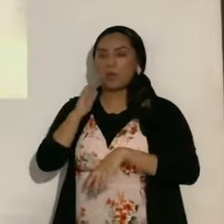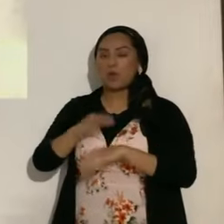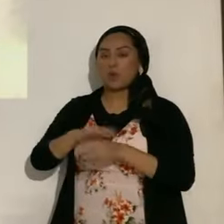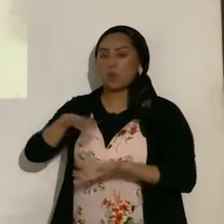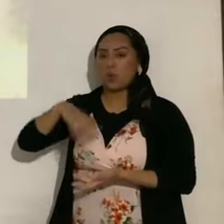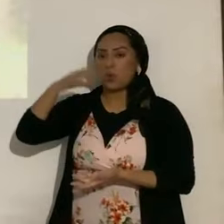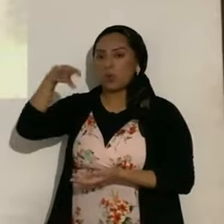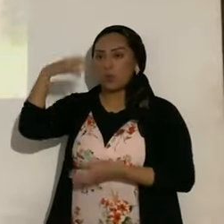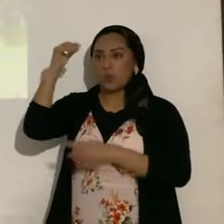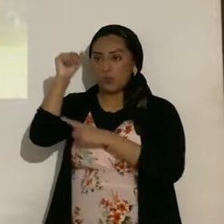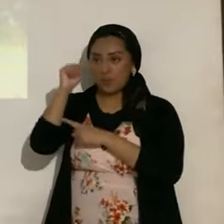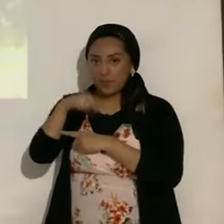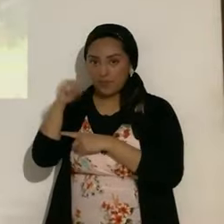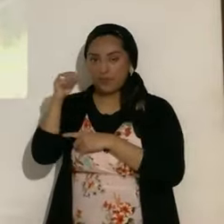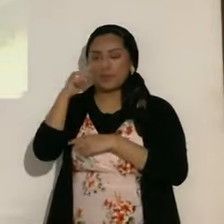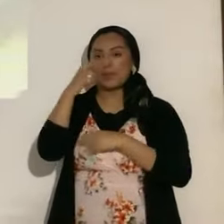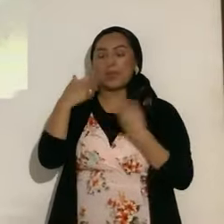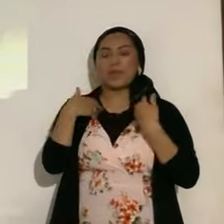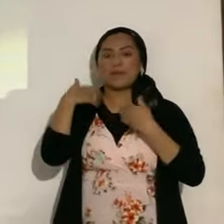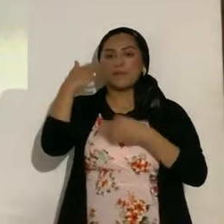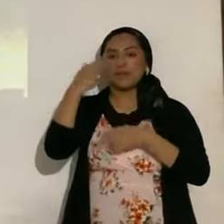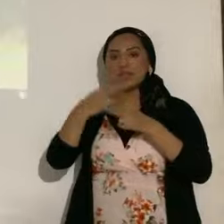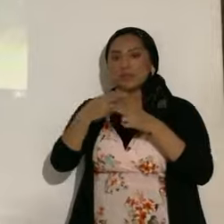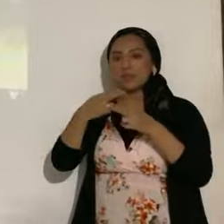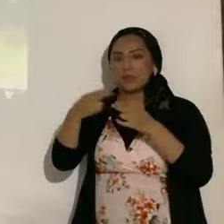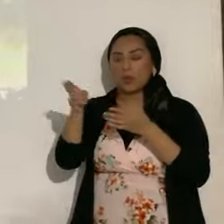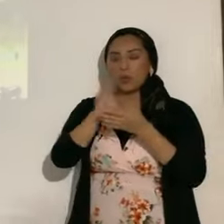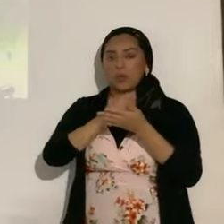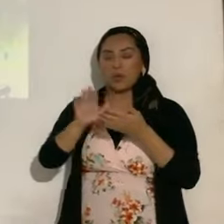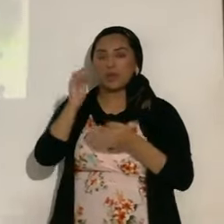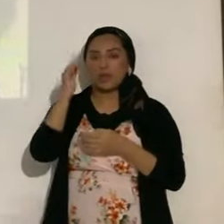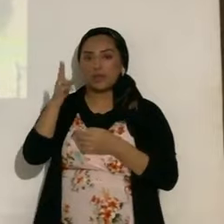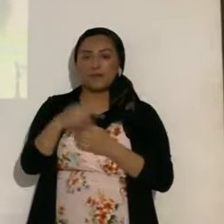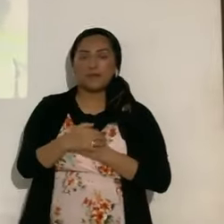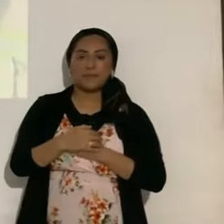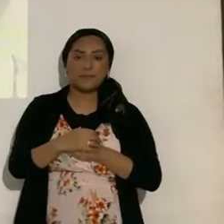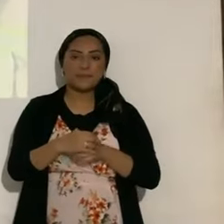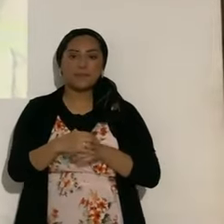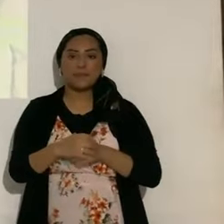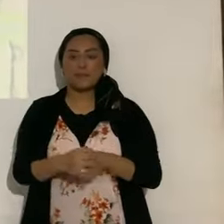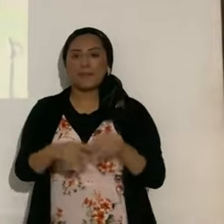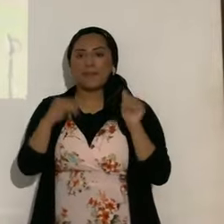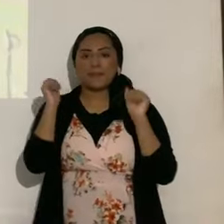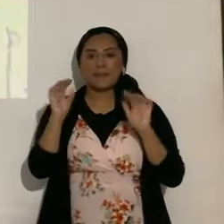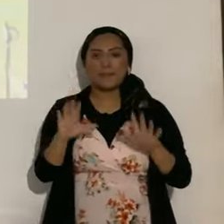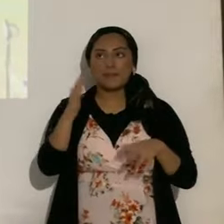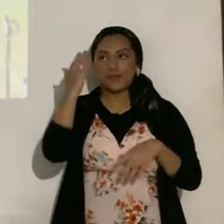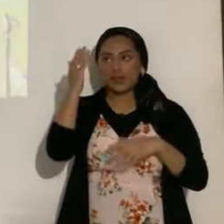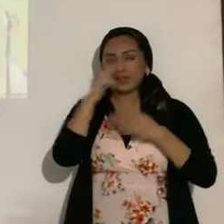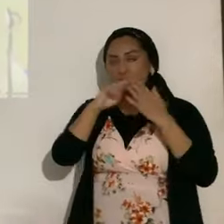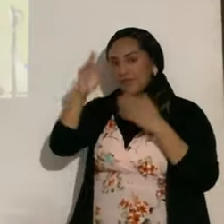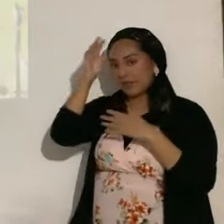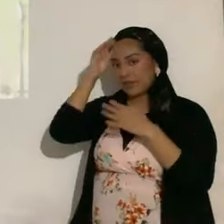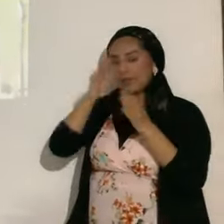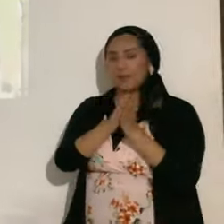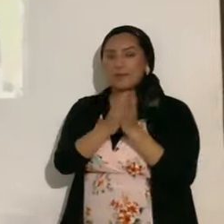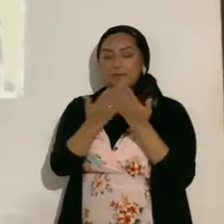inclino porque está el nombre de Yahweh, que es el nombre del que todo lo puede. Bendito es el Abacalos. Abran su Tanag, amado